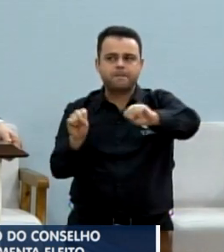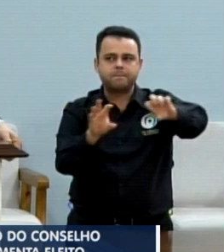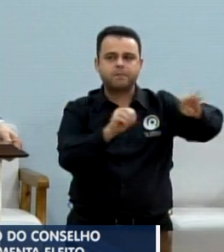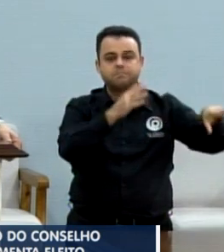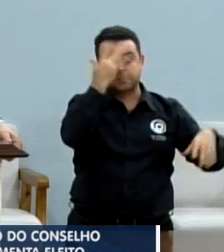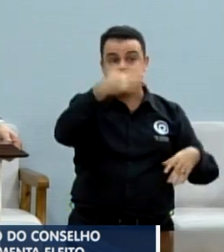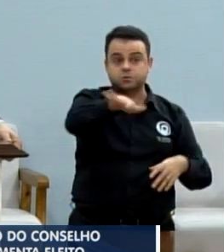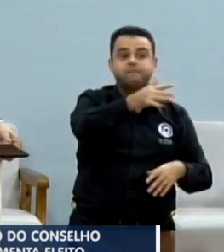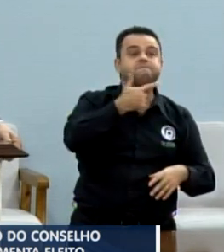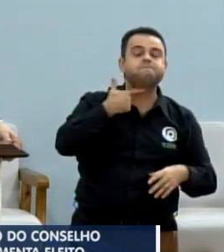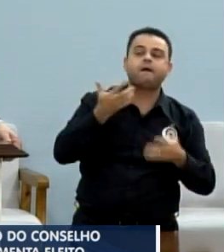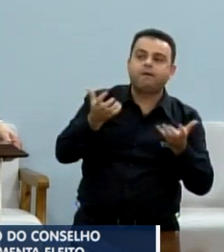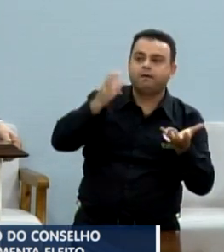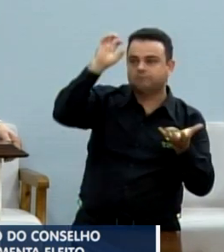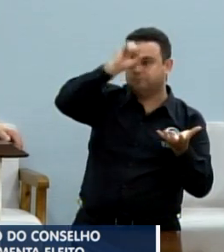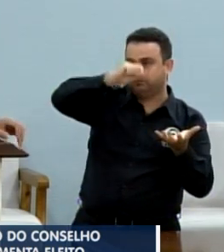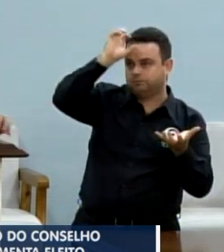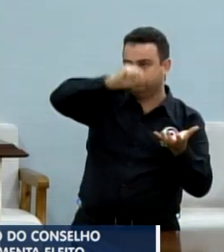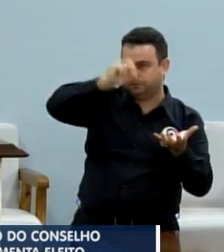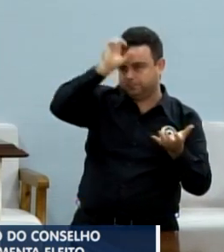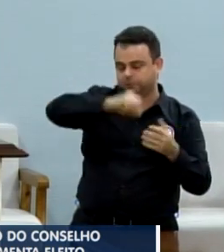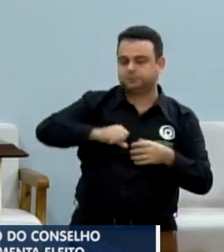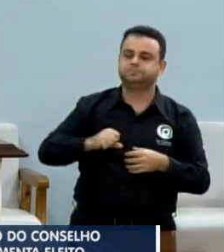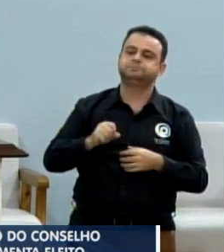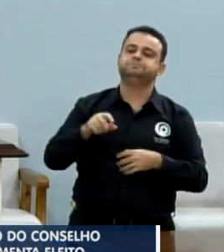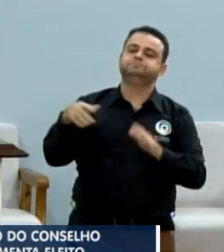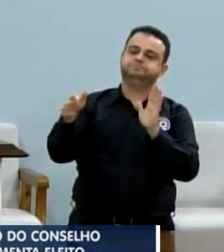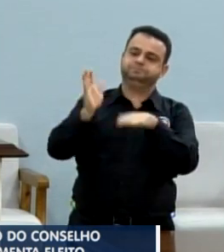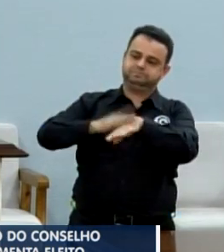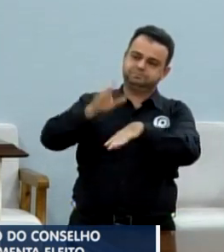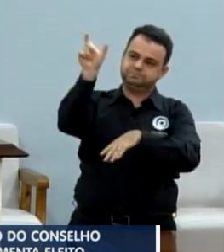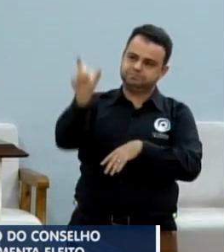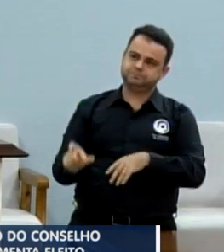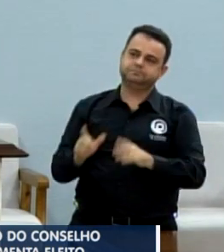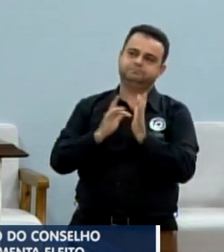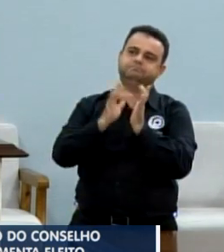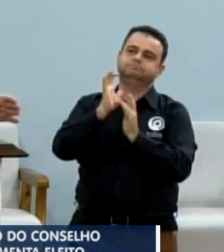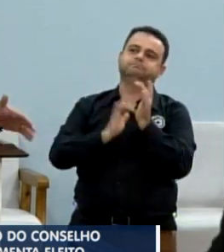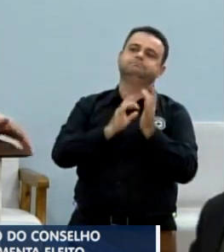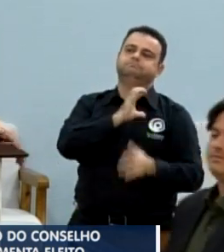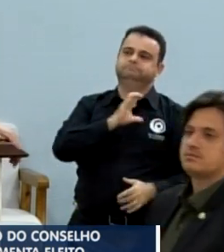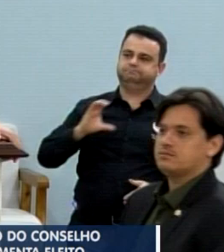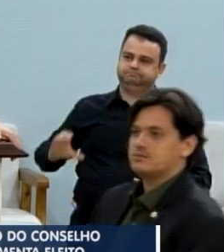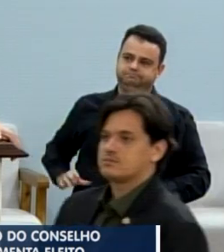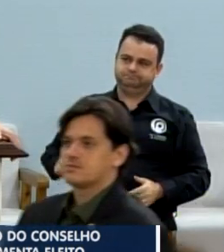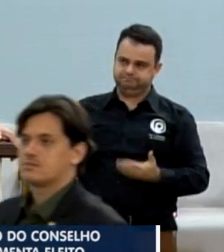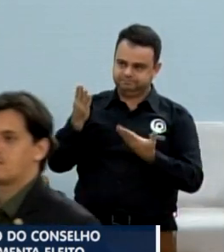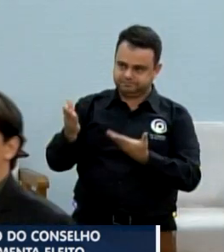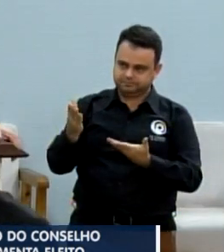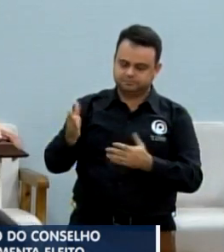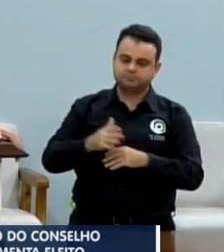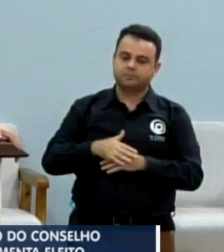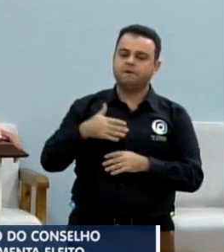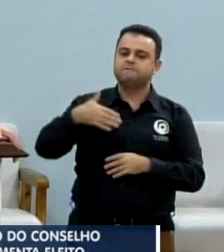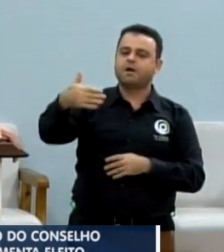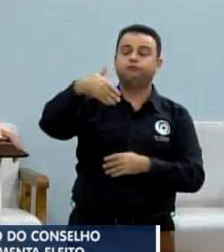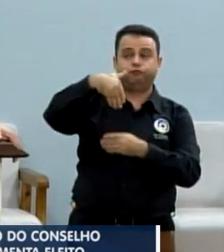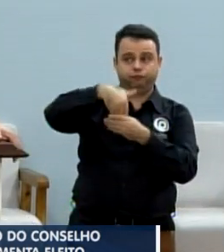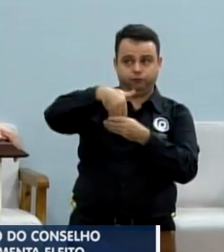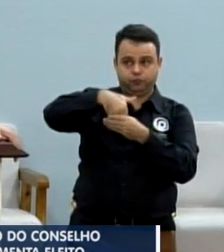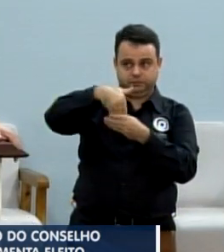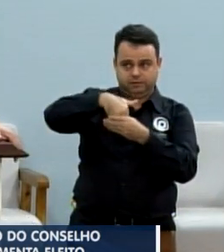do nosso Senhor e Jesus Cristo. Então aqui ainda vai ser votada agora